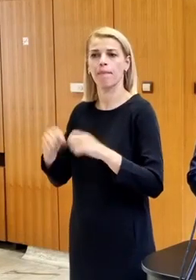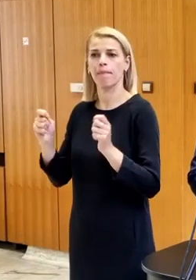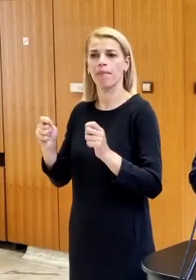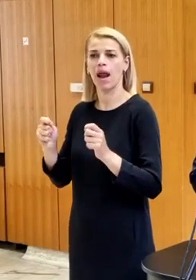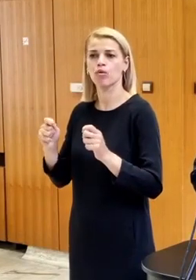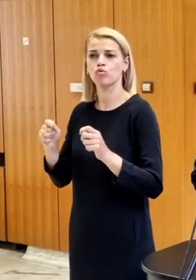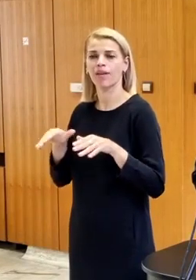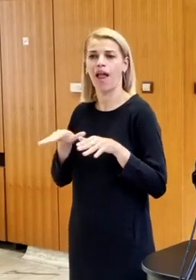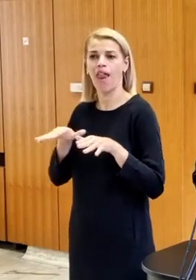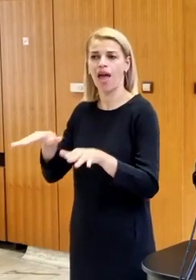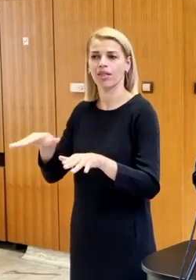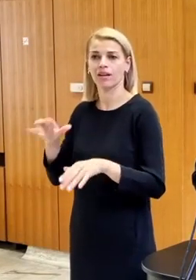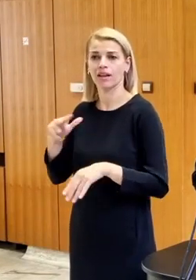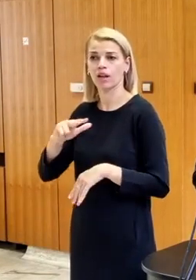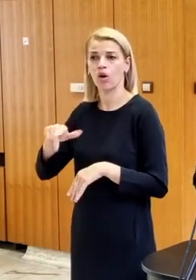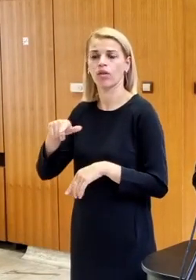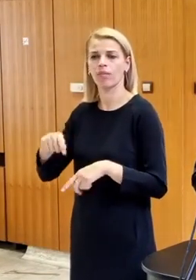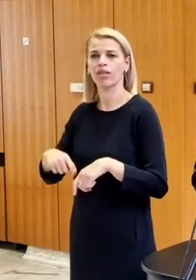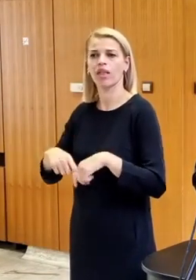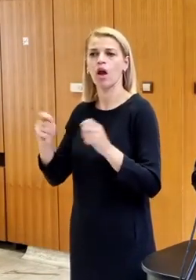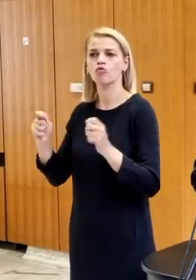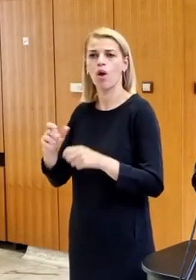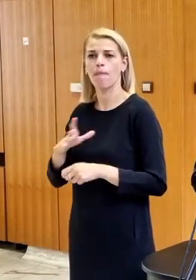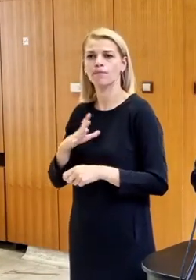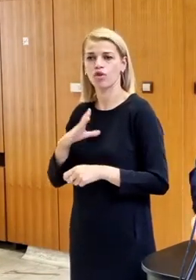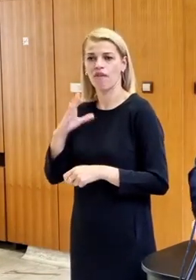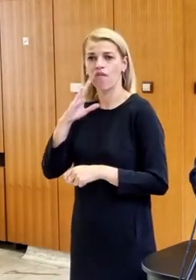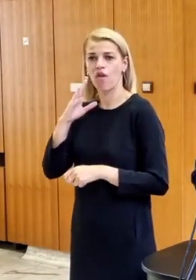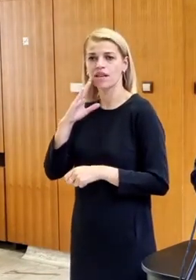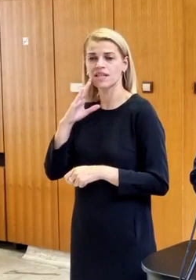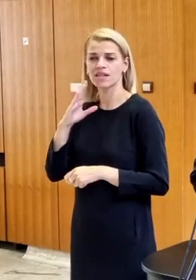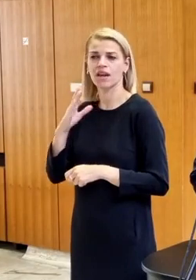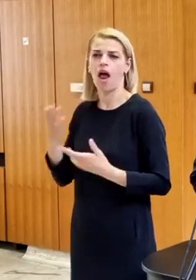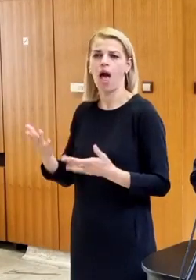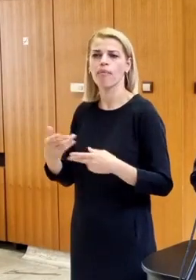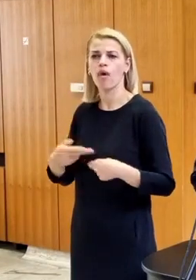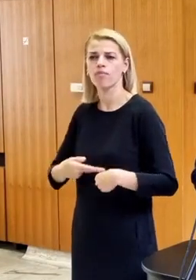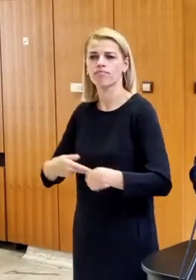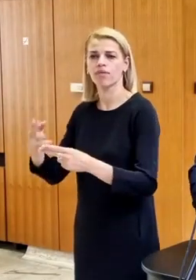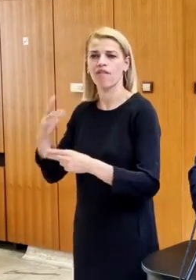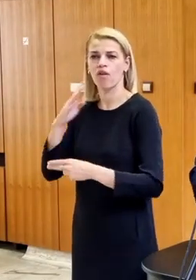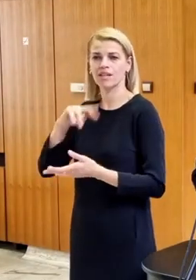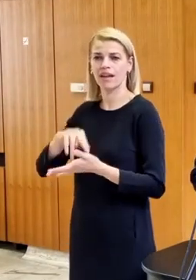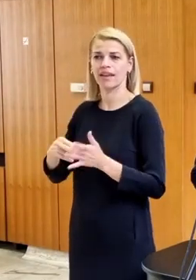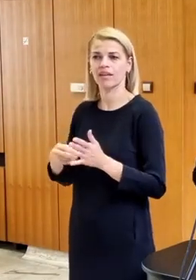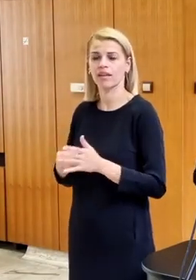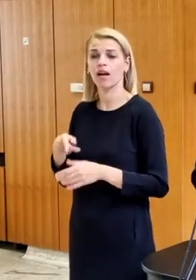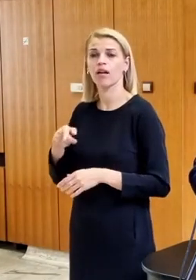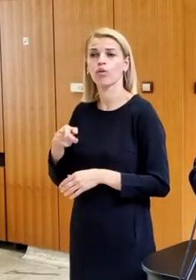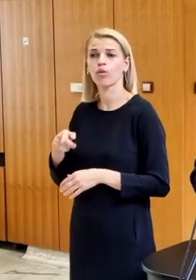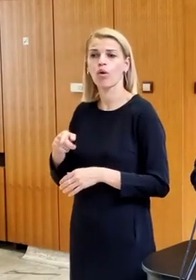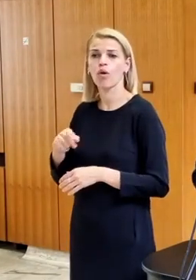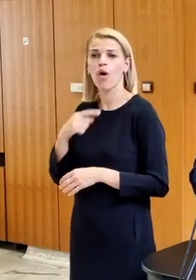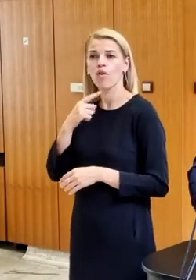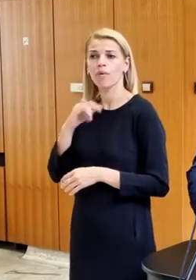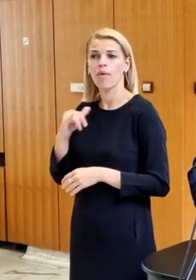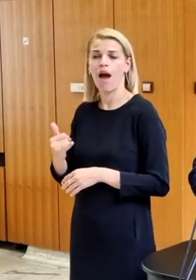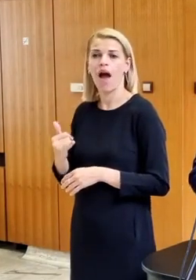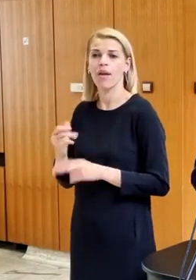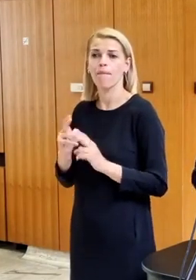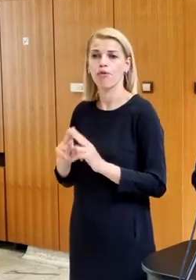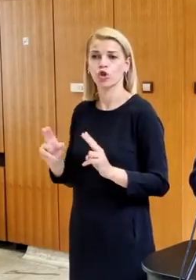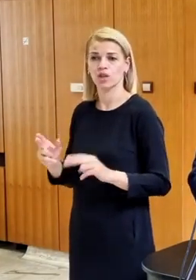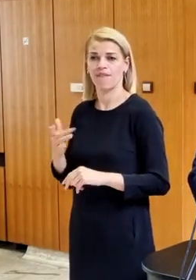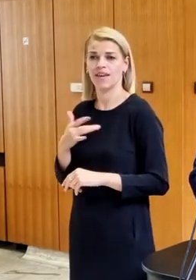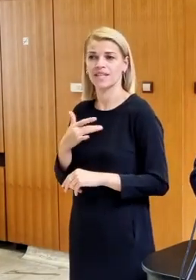týchto dronov, ktoré narúšajú bezpečnosť vojenských objektov alebo presunú vojenské techniky a tak ďalej. A to hovoríme jednak o možnosti fyzického